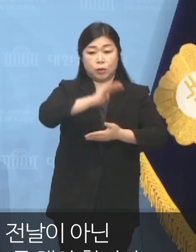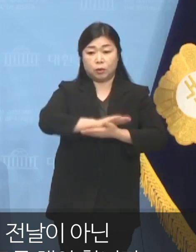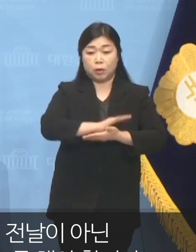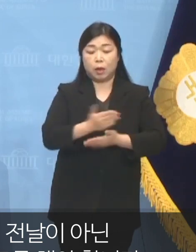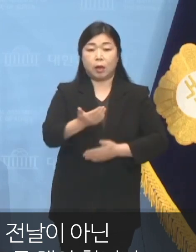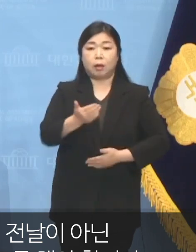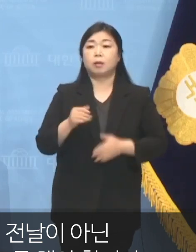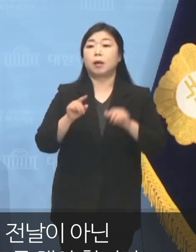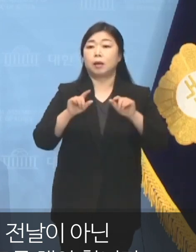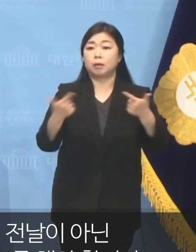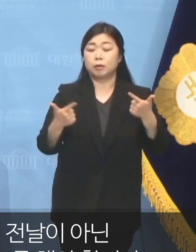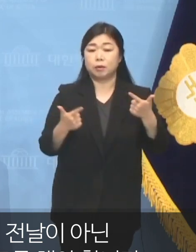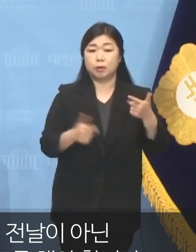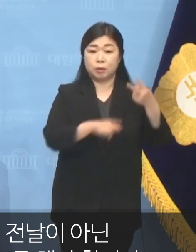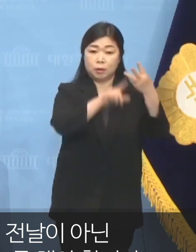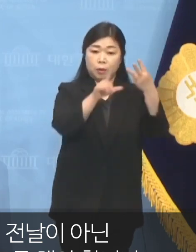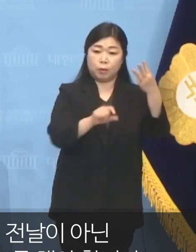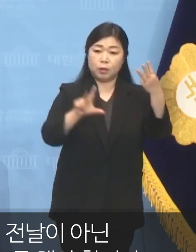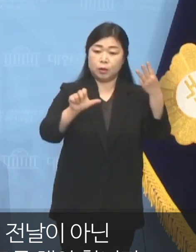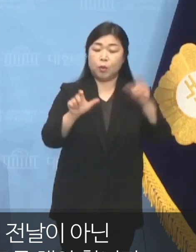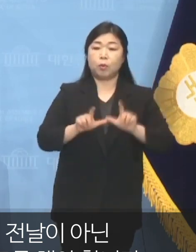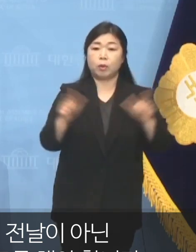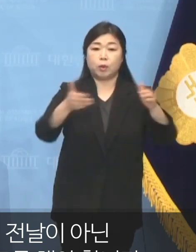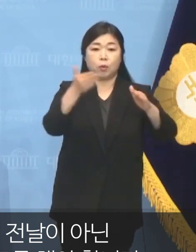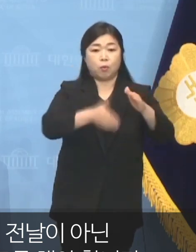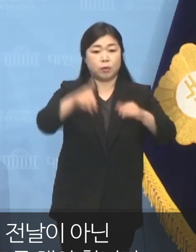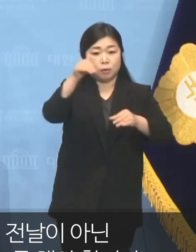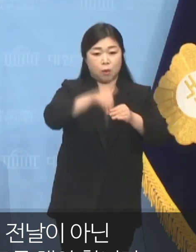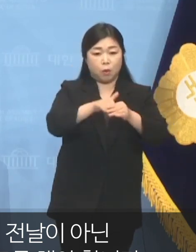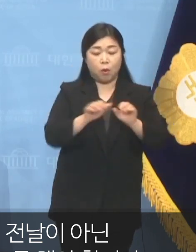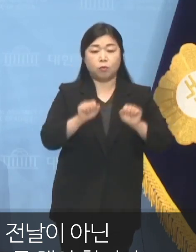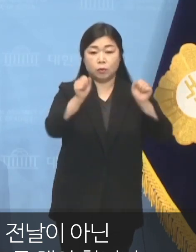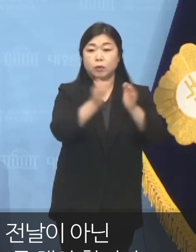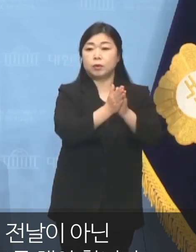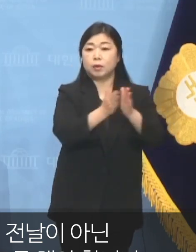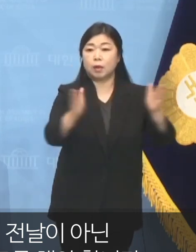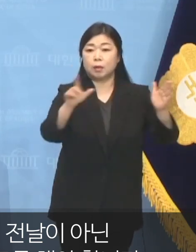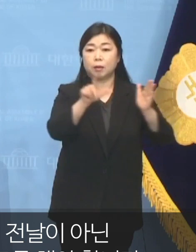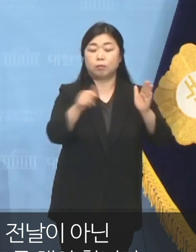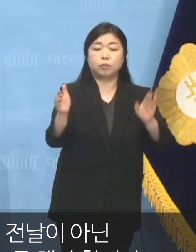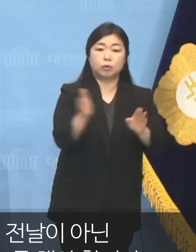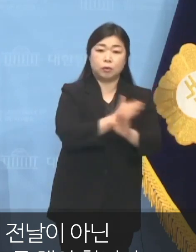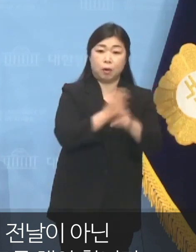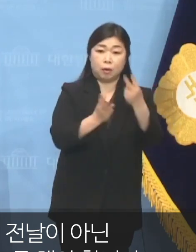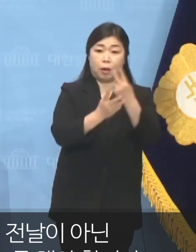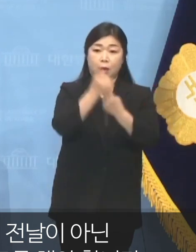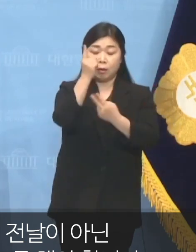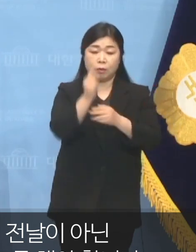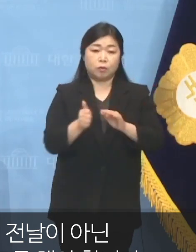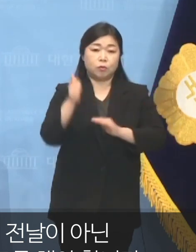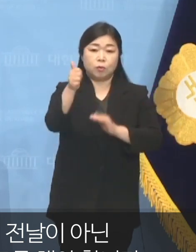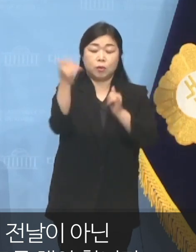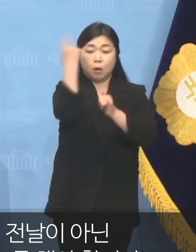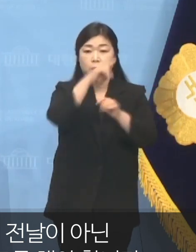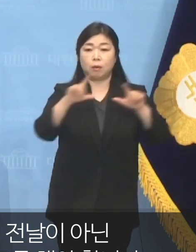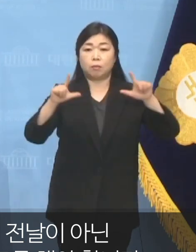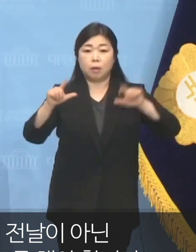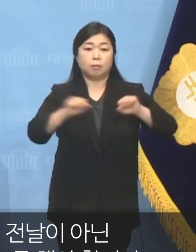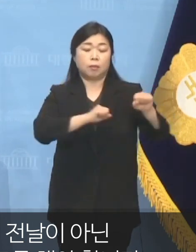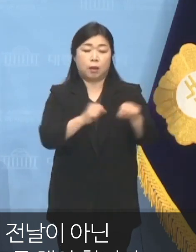25일 공식 선거운동일부터 단일 후보가 나서도록 해야 합니다.